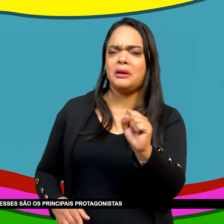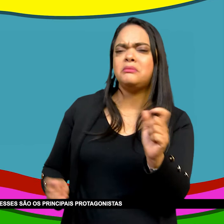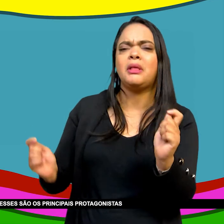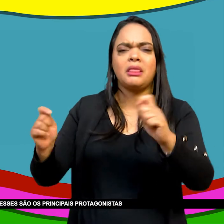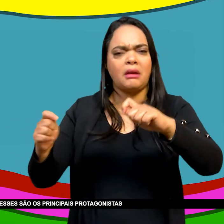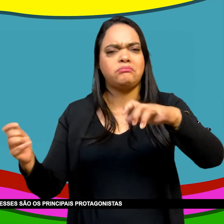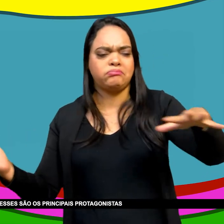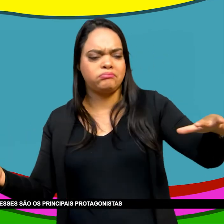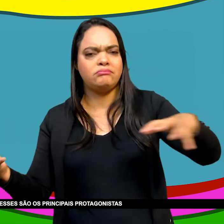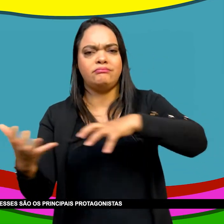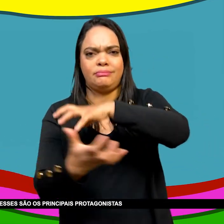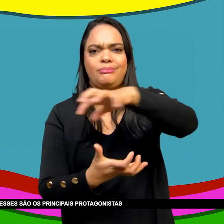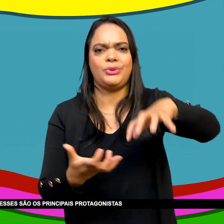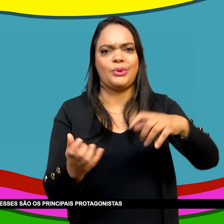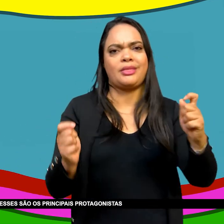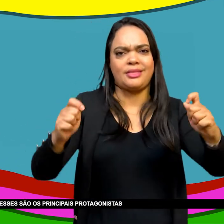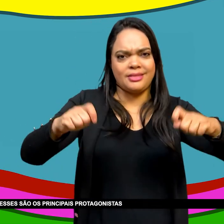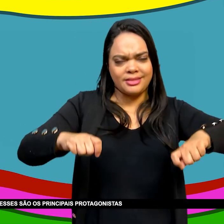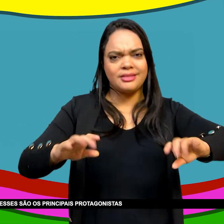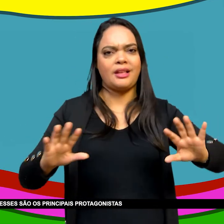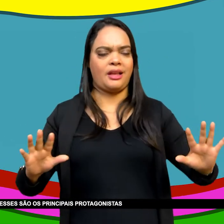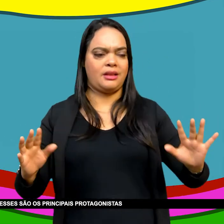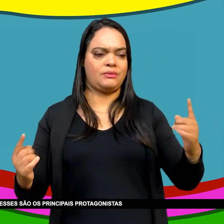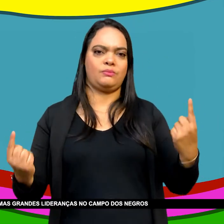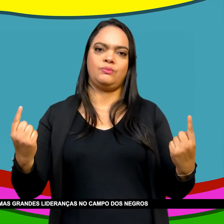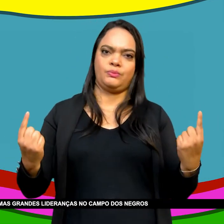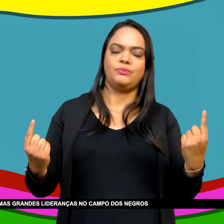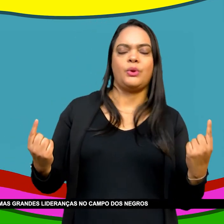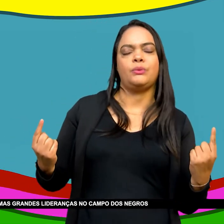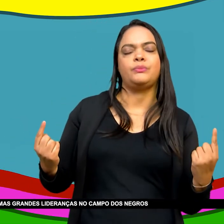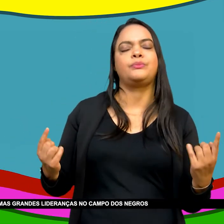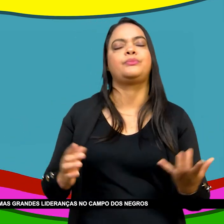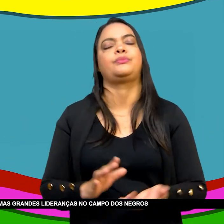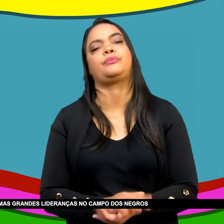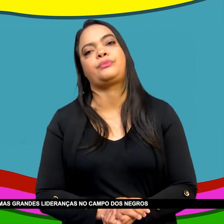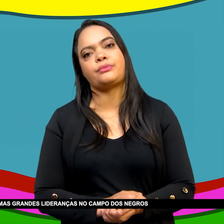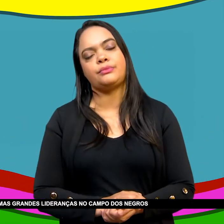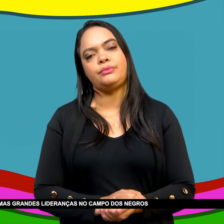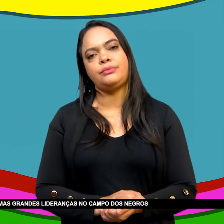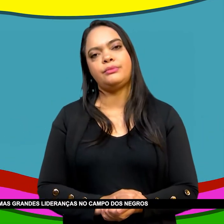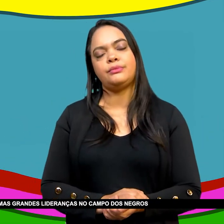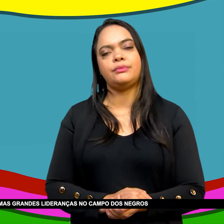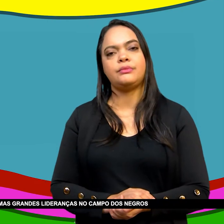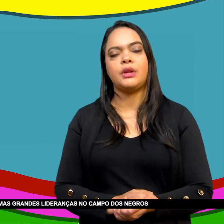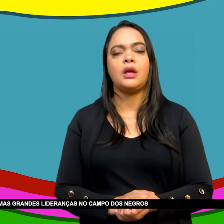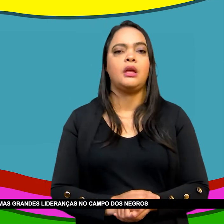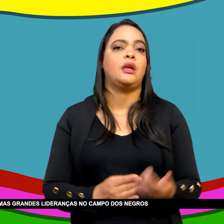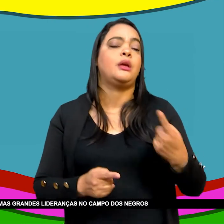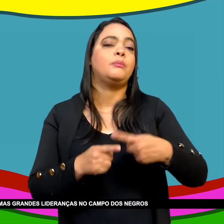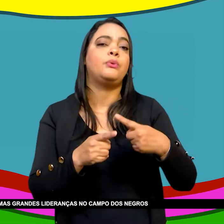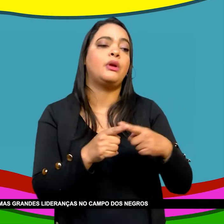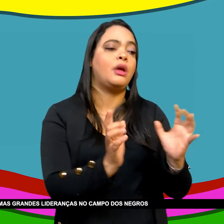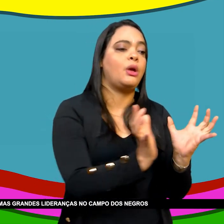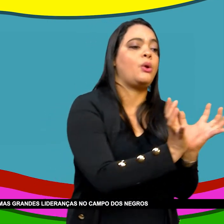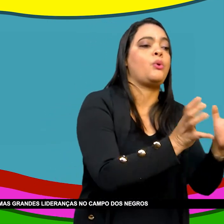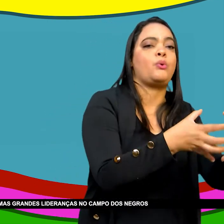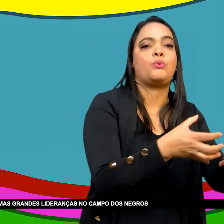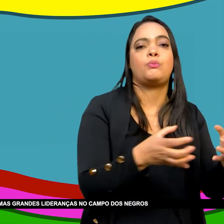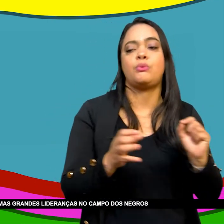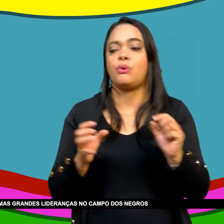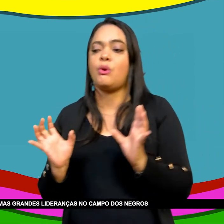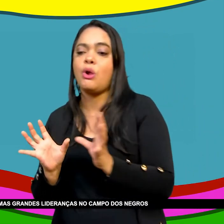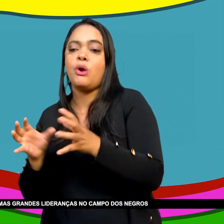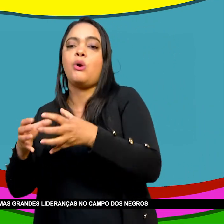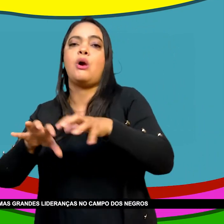Esses são Os principais Protagonistas Coletivos Como protagonistas Individuais